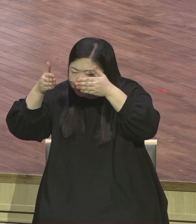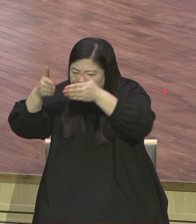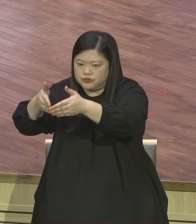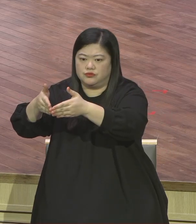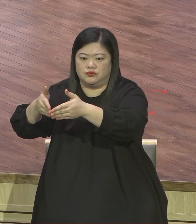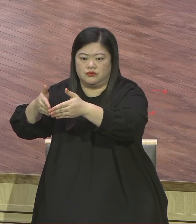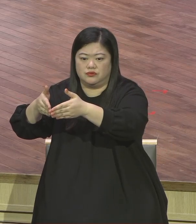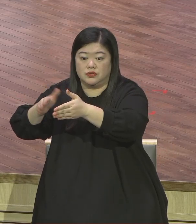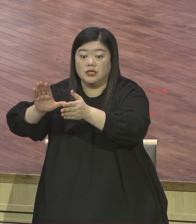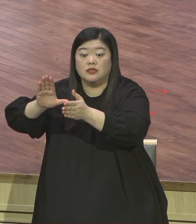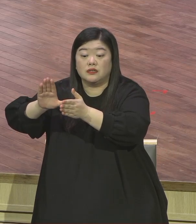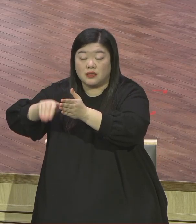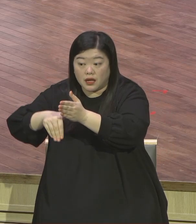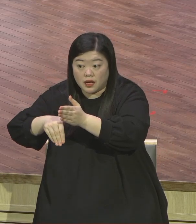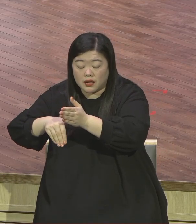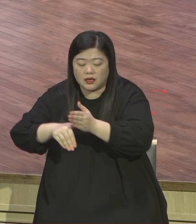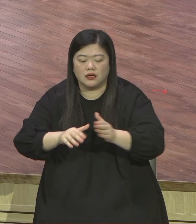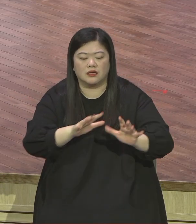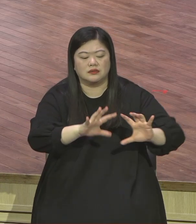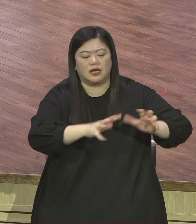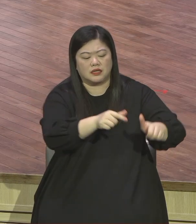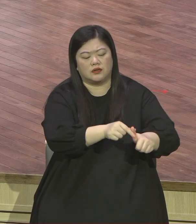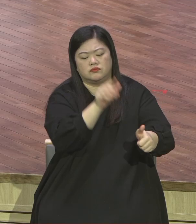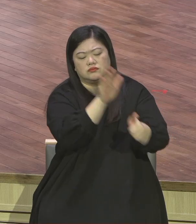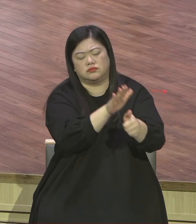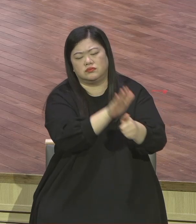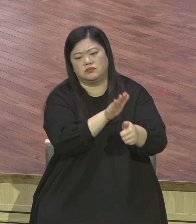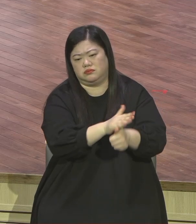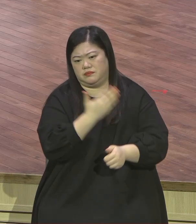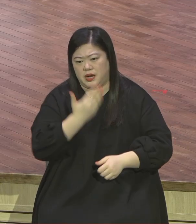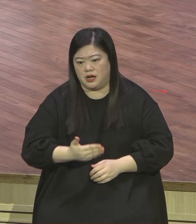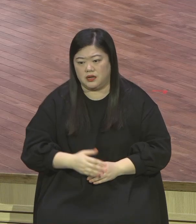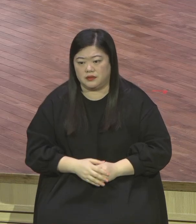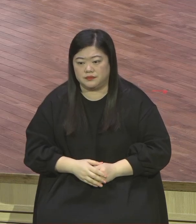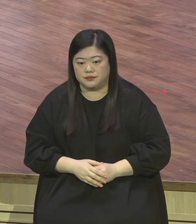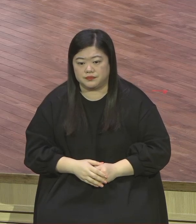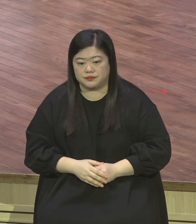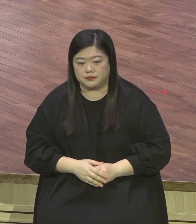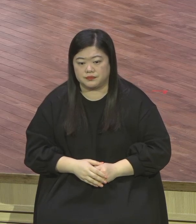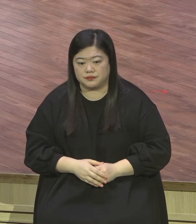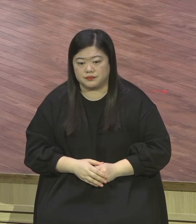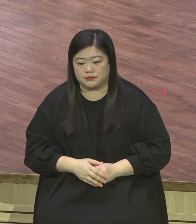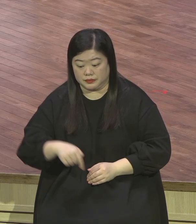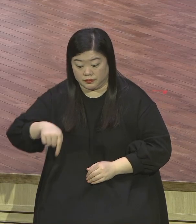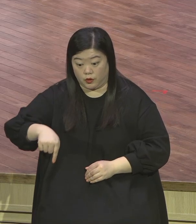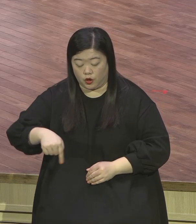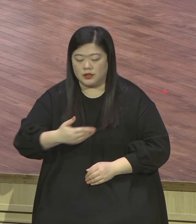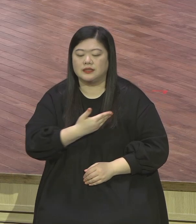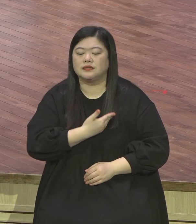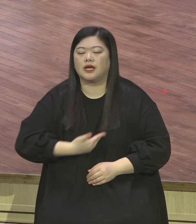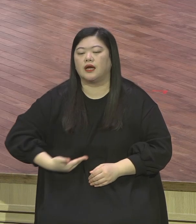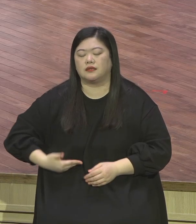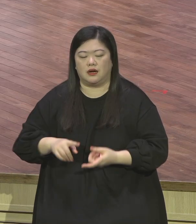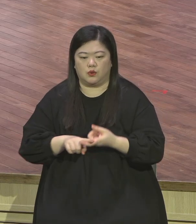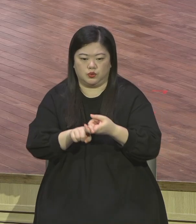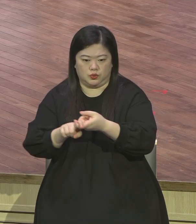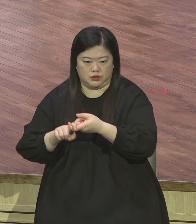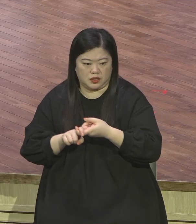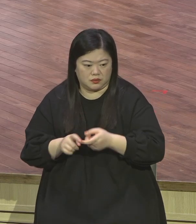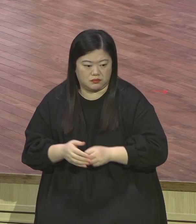세상 살리는 정인이란 말이에요 영원교는 정인 제자 공동체란 말이에요 아멘 그래서